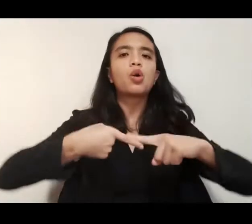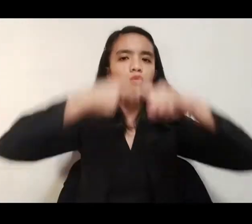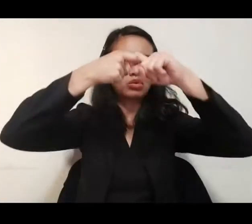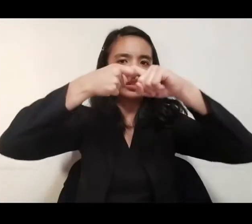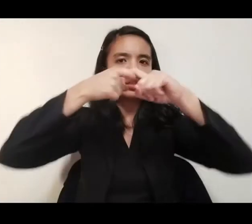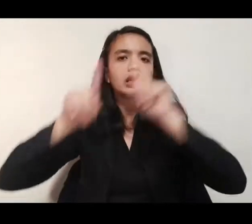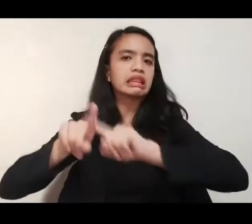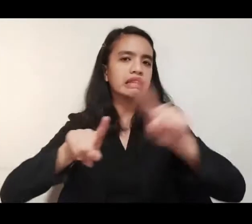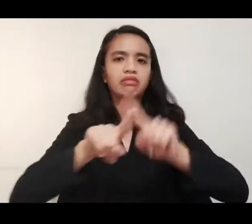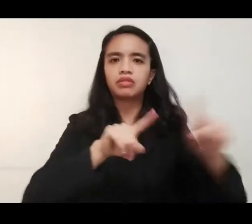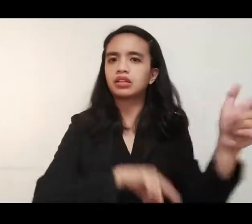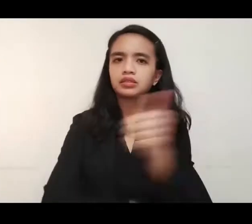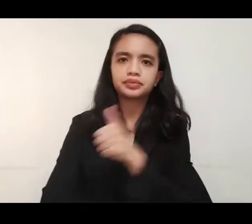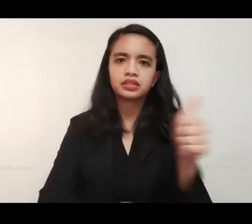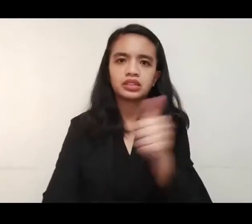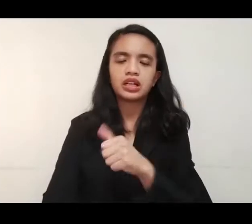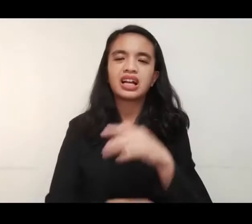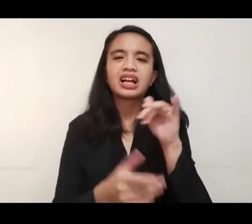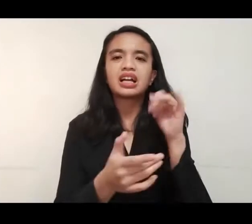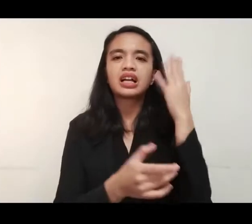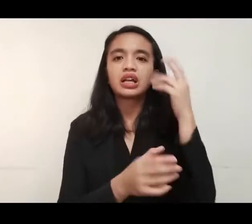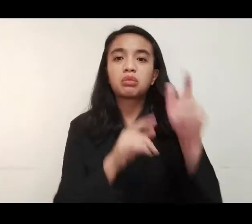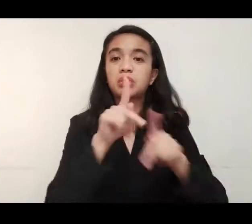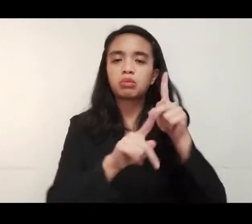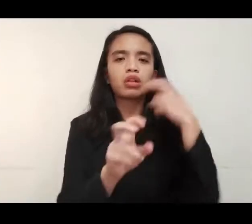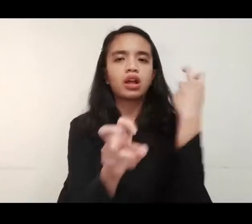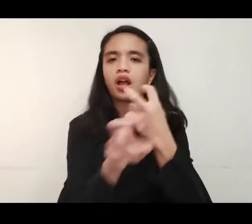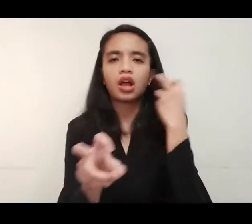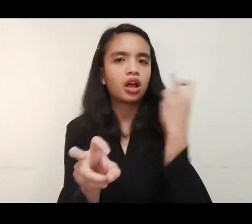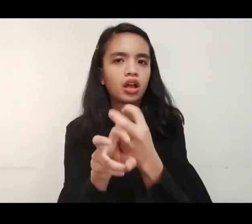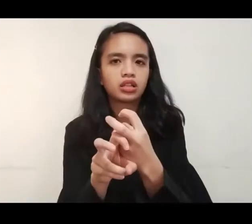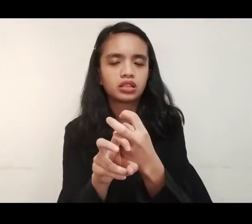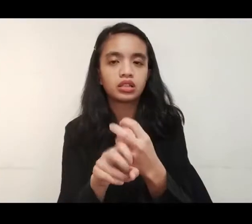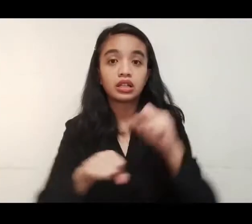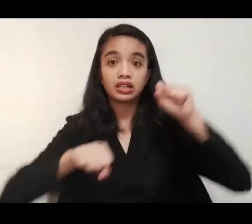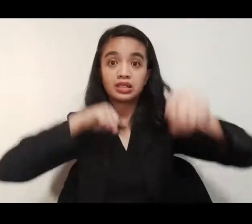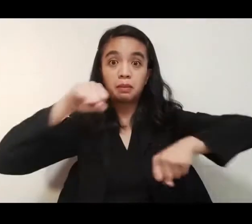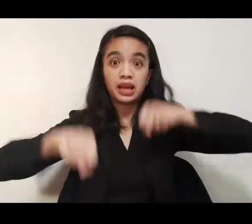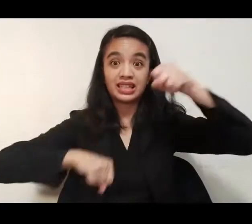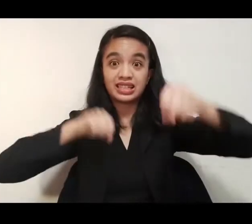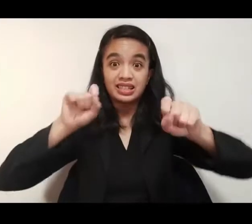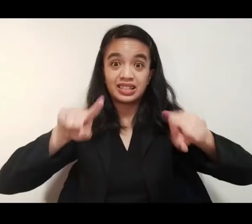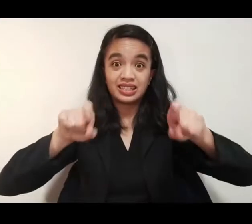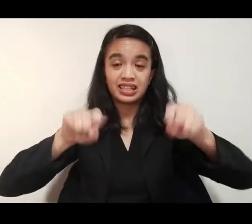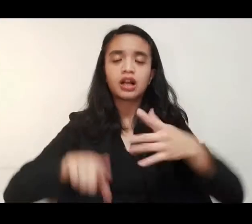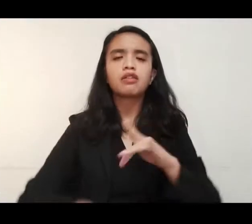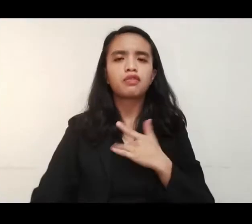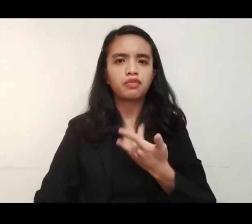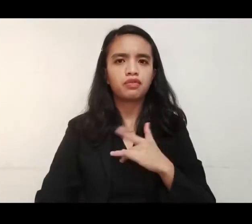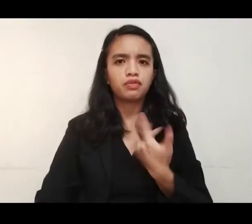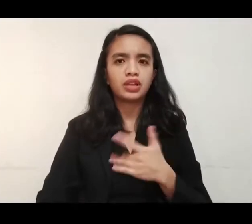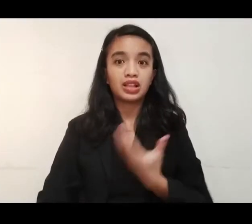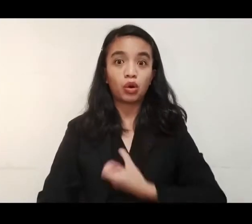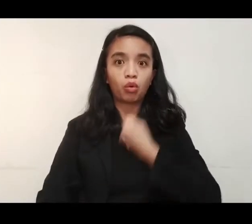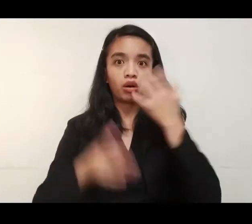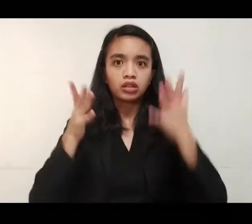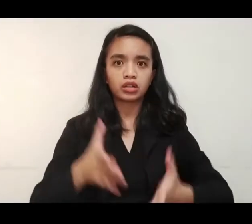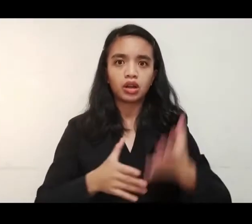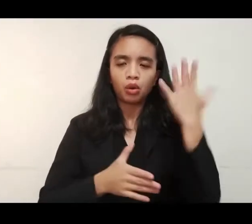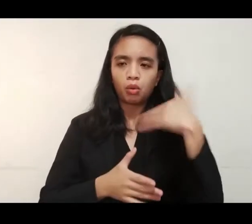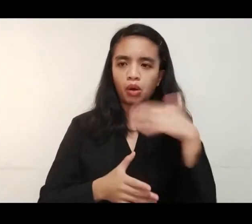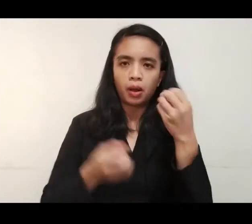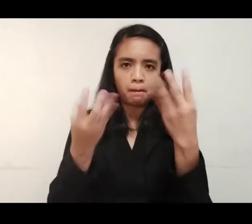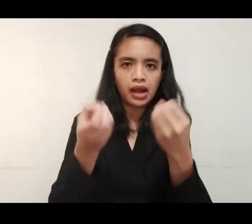suspendido ang public transportation. Nagdulot ito ng pahirap sa ilang residente. Sa bicycle shop na ito, ramdam daw ng may-ari ang